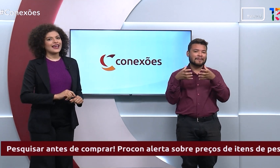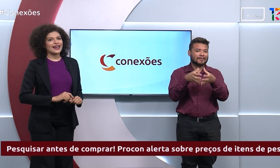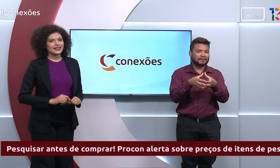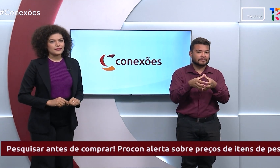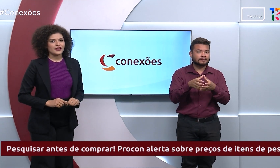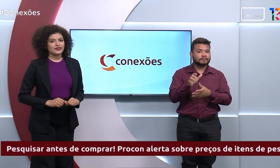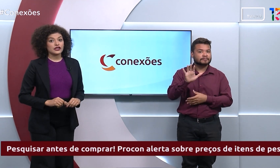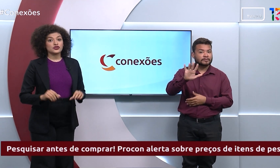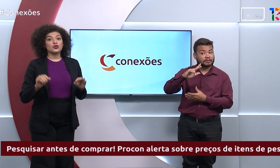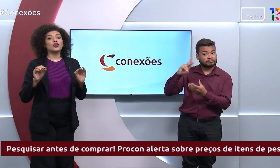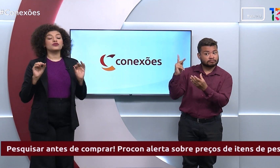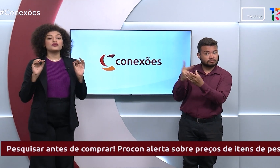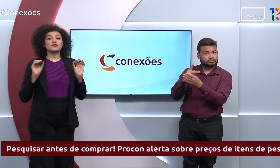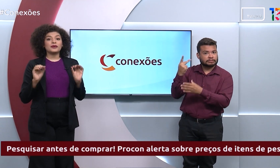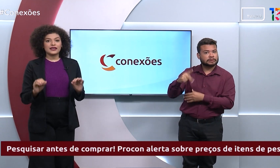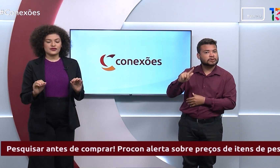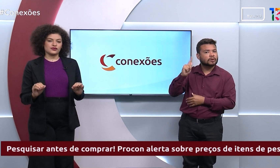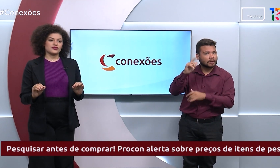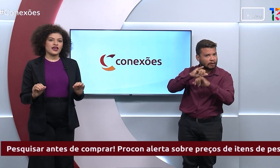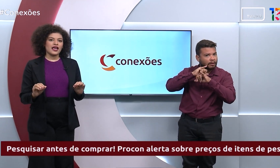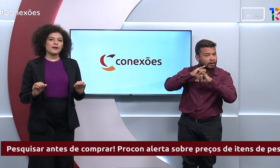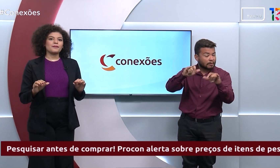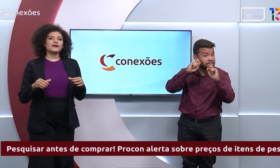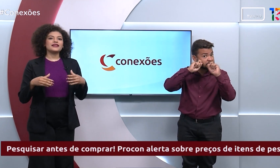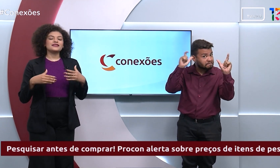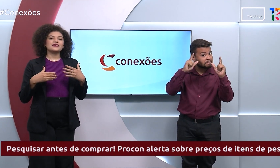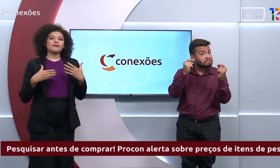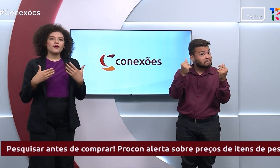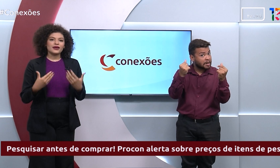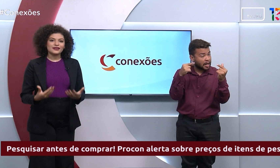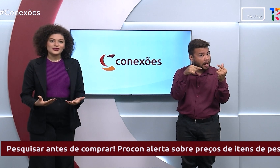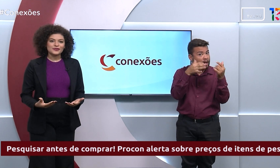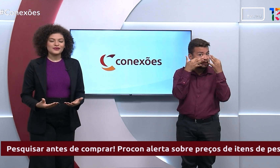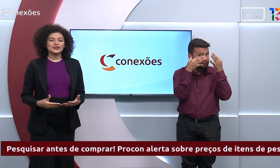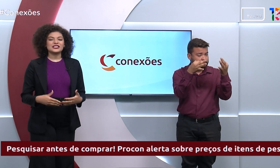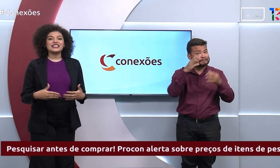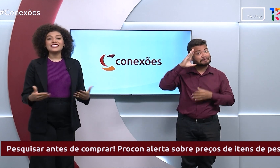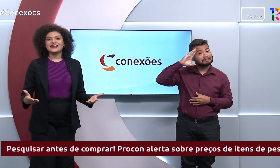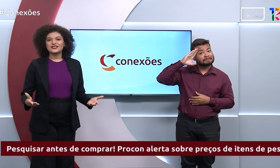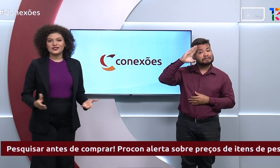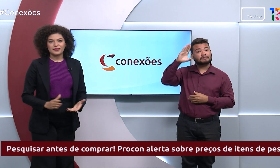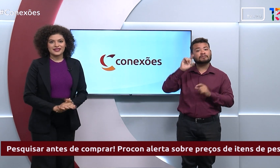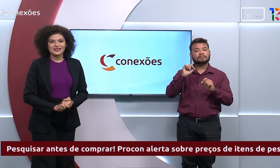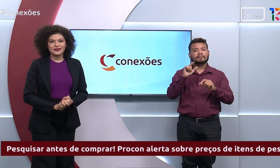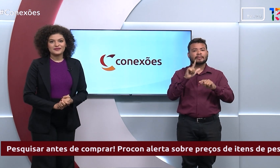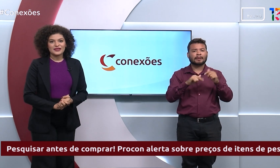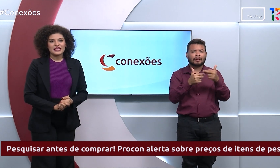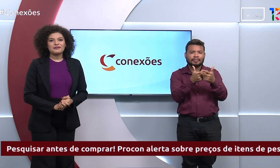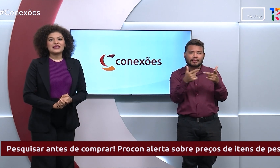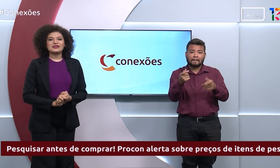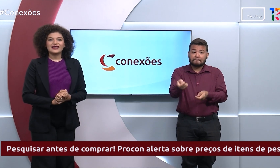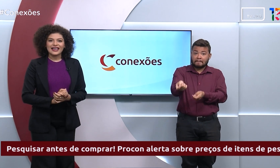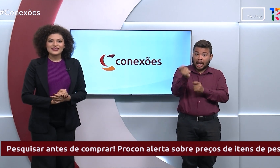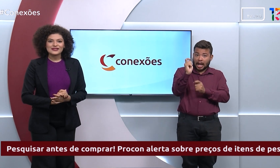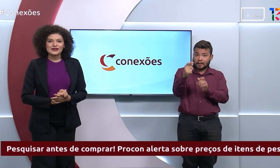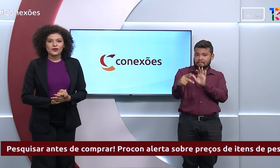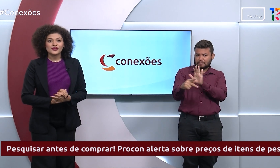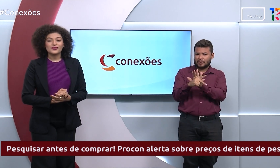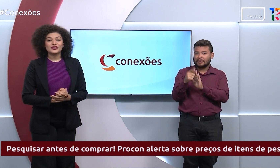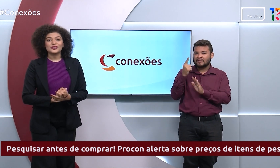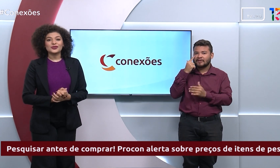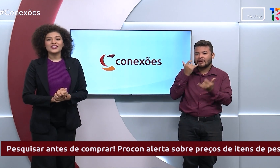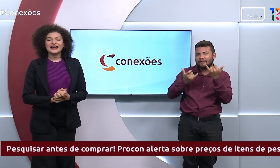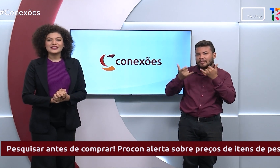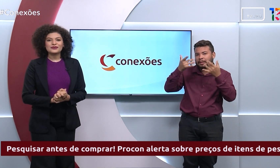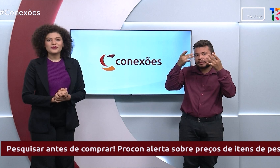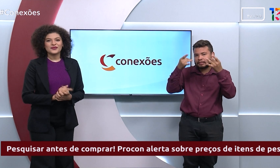Goiânia alerta para ficar de olho nos preços, principalmente de itens de pesca. Mais detalhes com